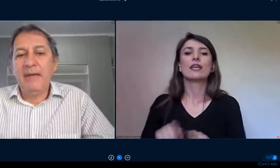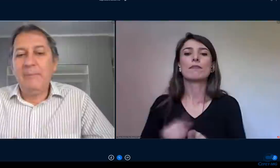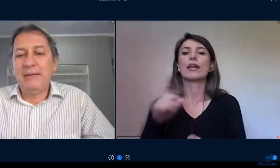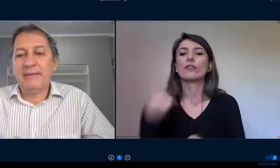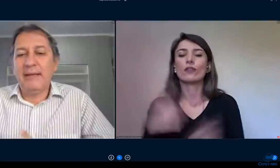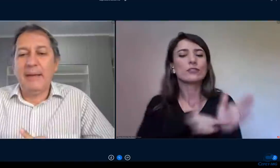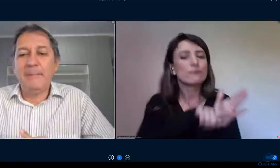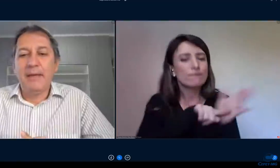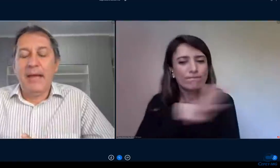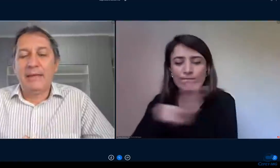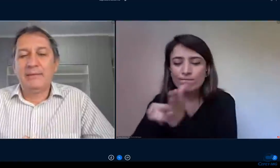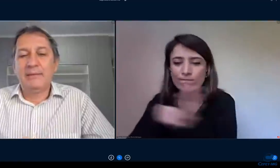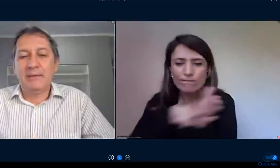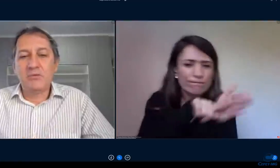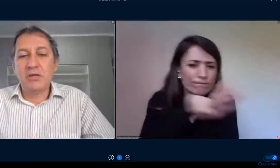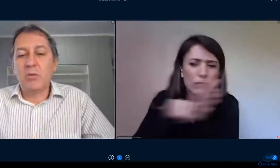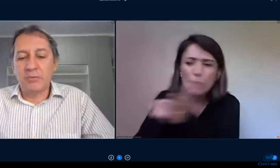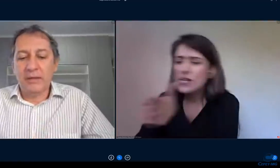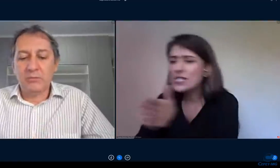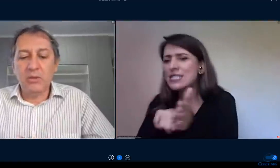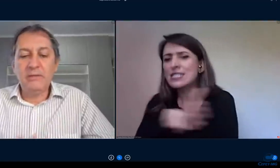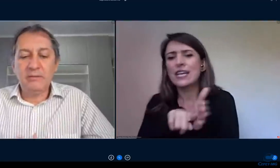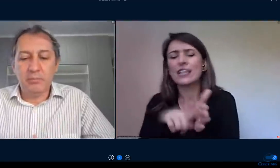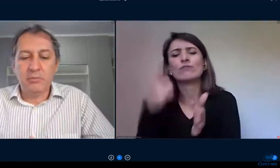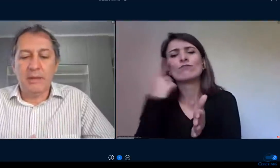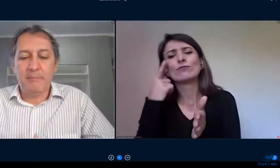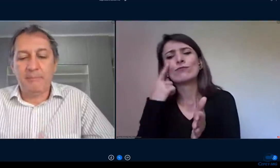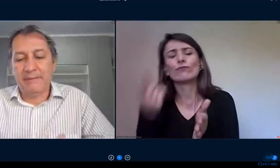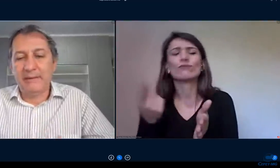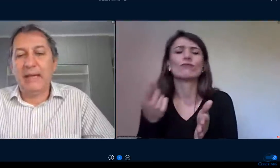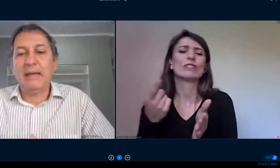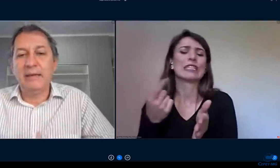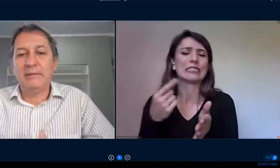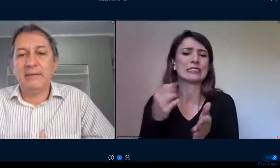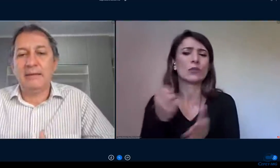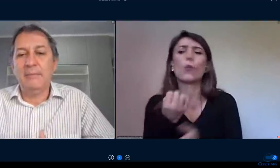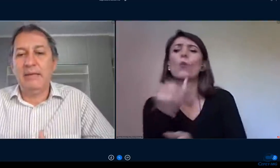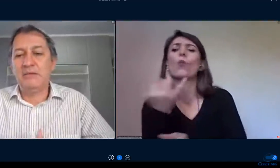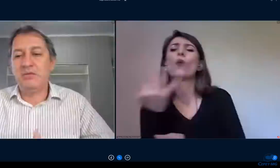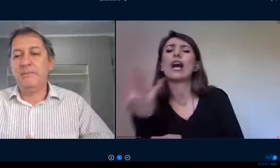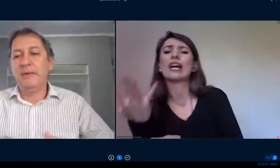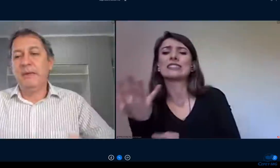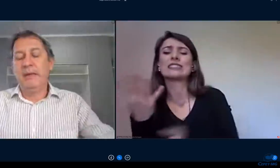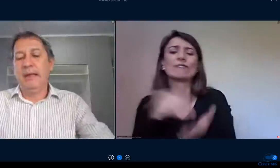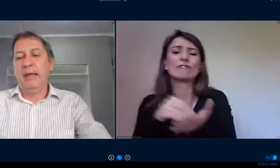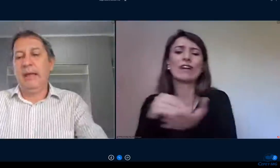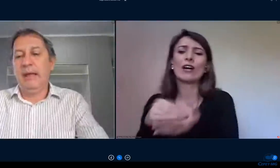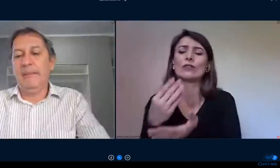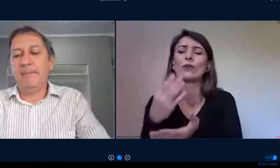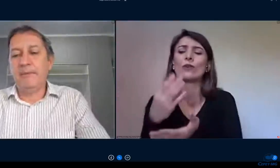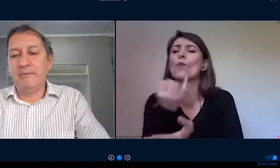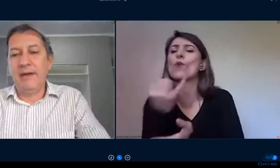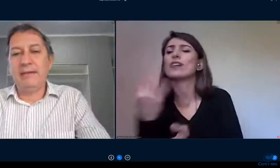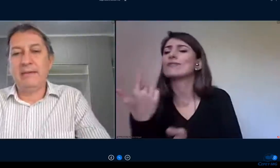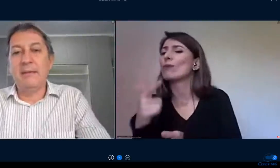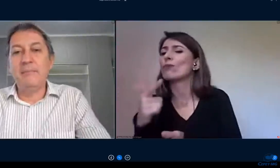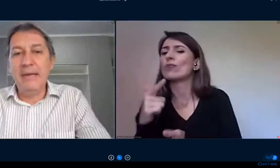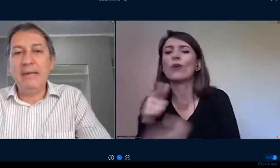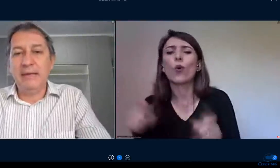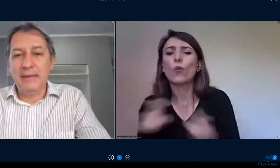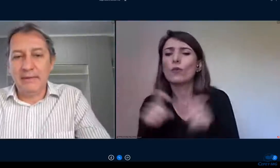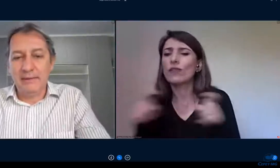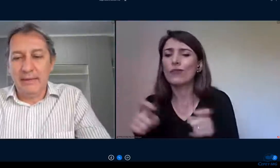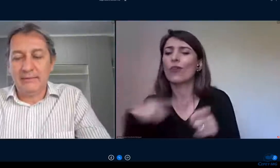viabilizar a aquisição de computadores por uma parcela que certamente vai